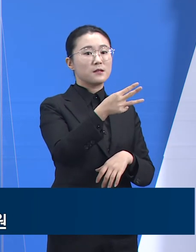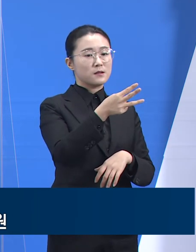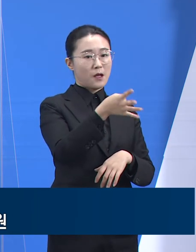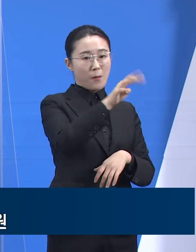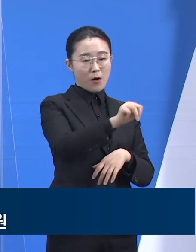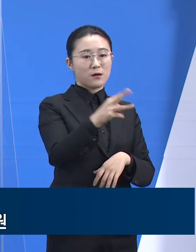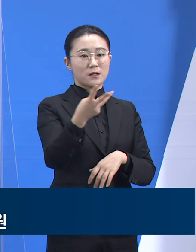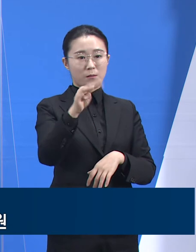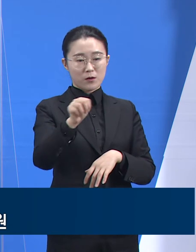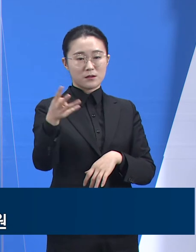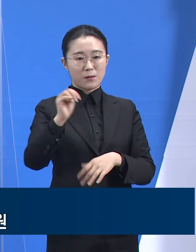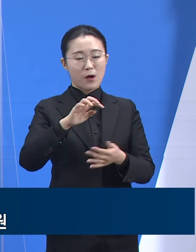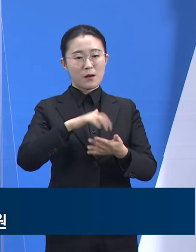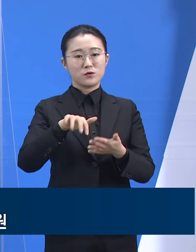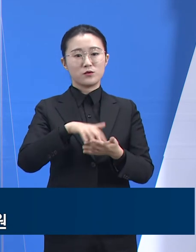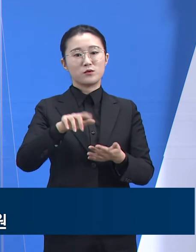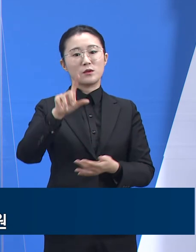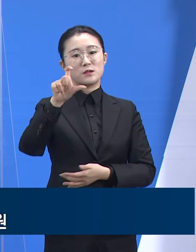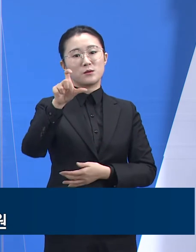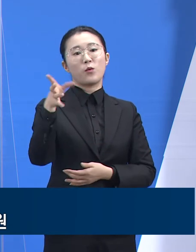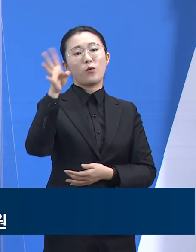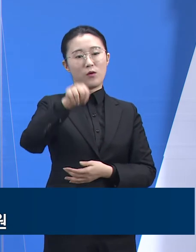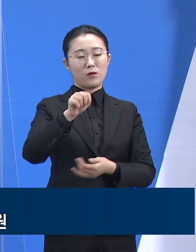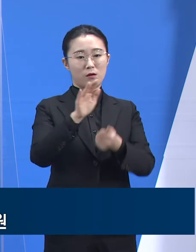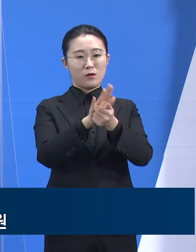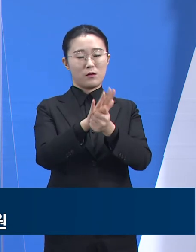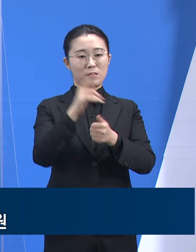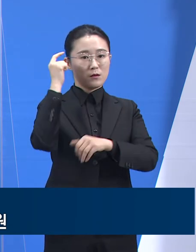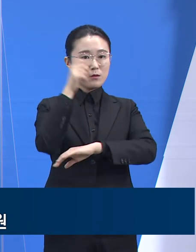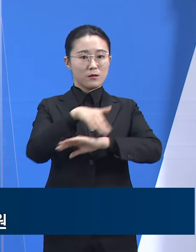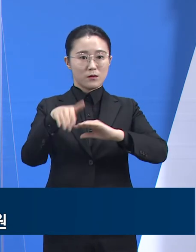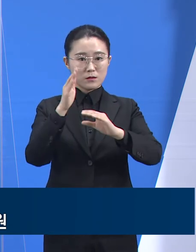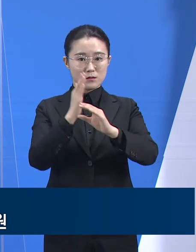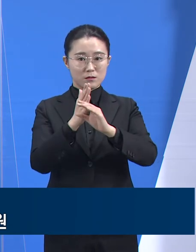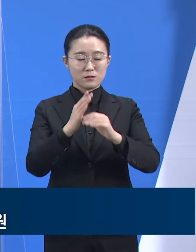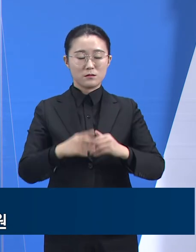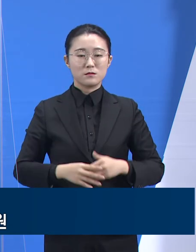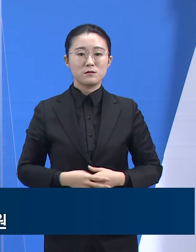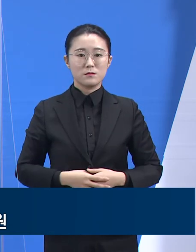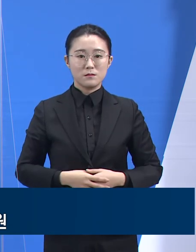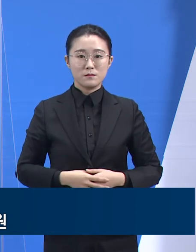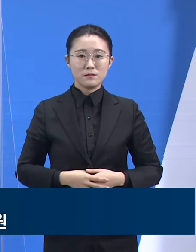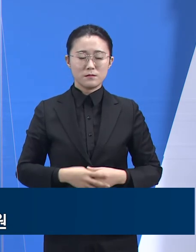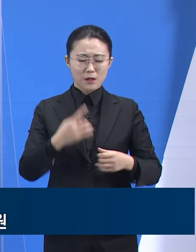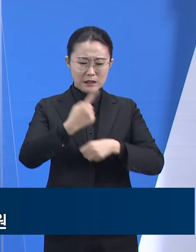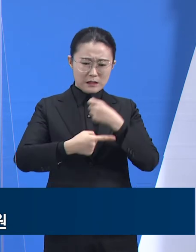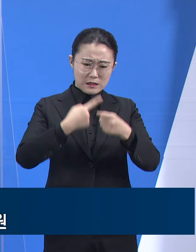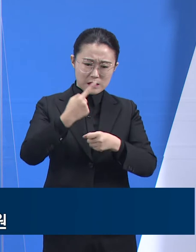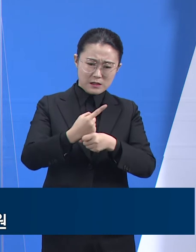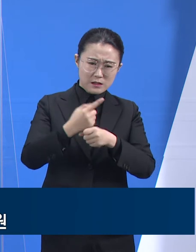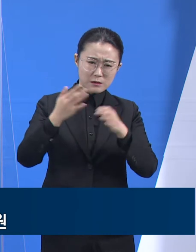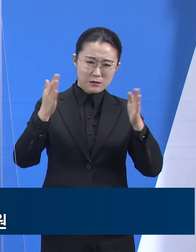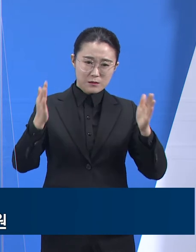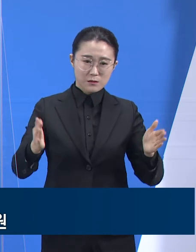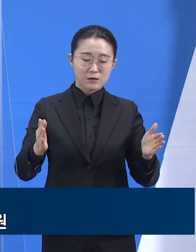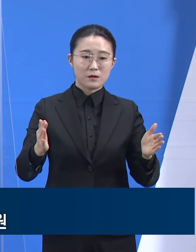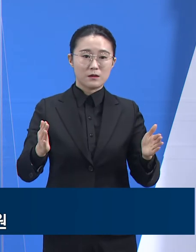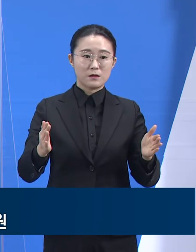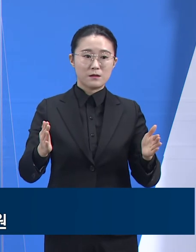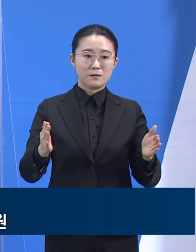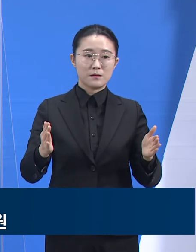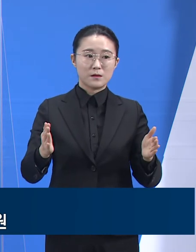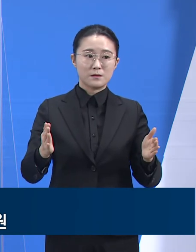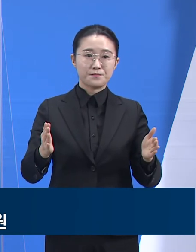상급종합병원이 있습니다. 1개 국립대학과 4개 사립대학인데요. 지난 1년 내내 병원당 몇